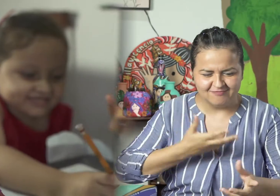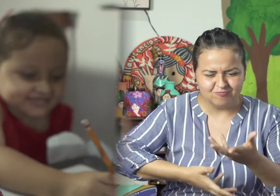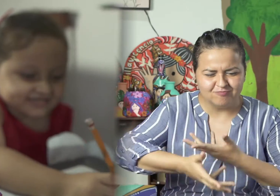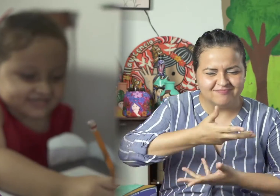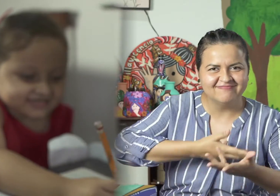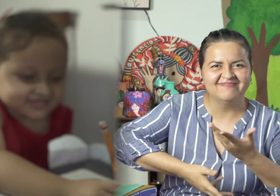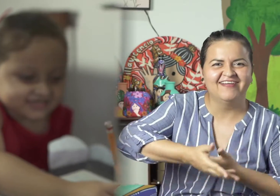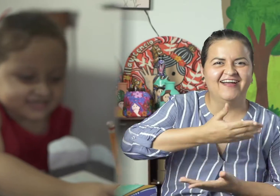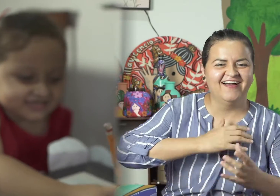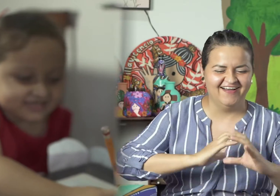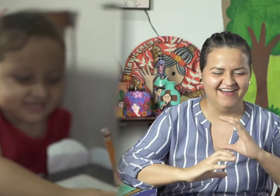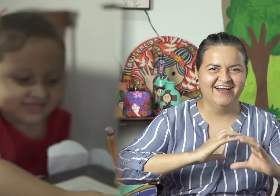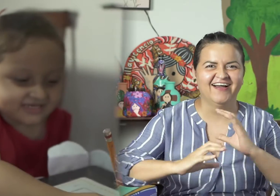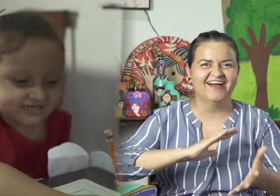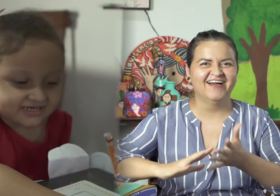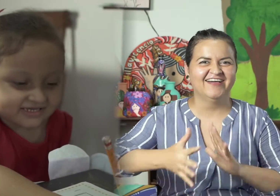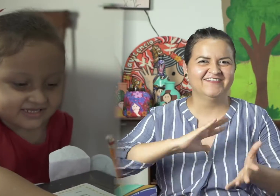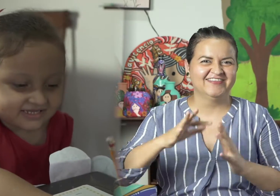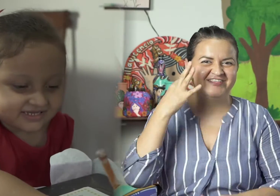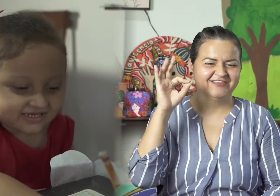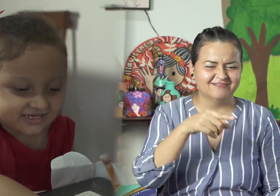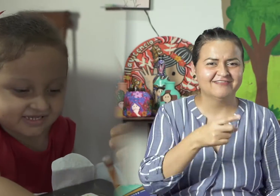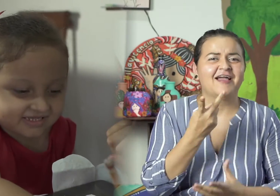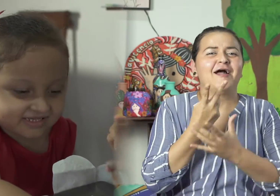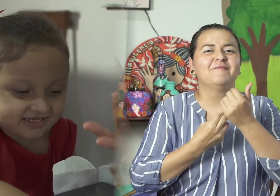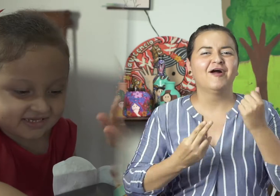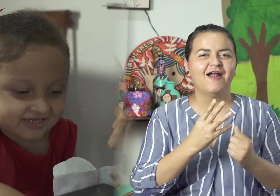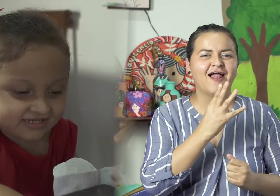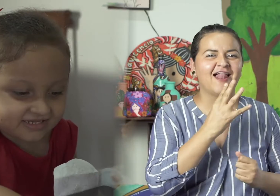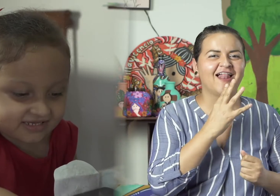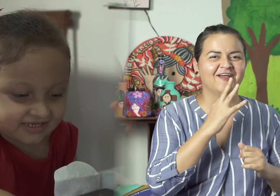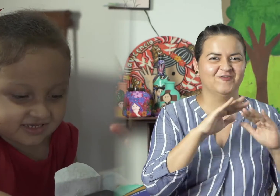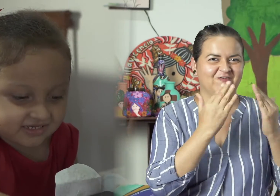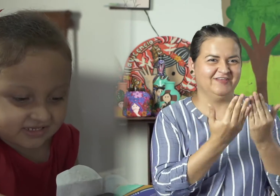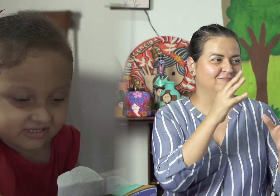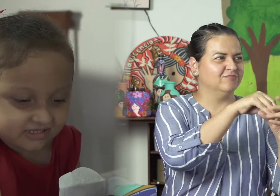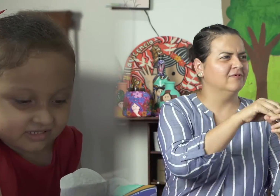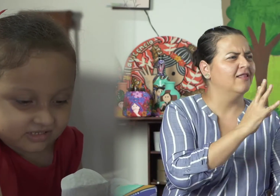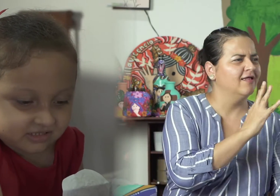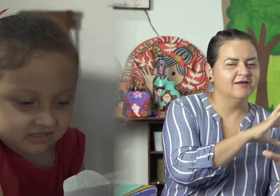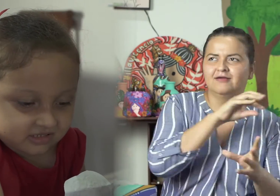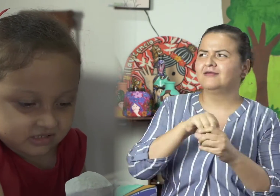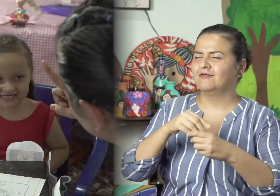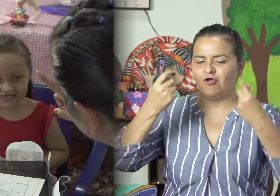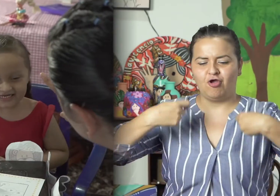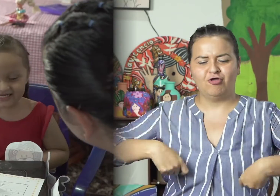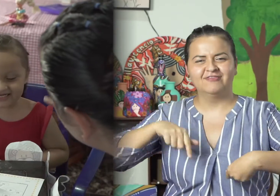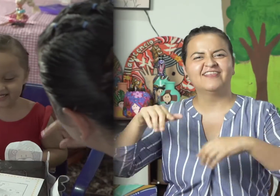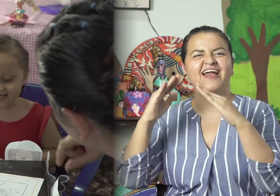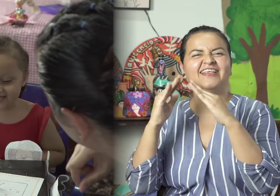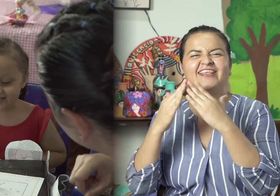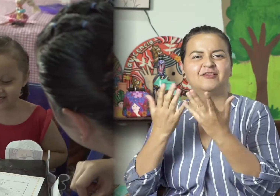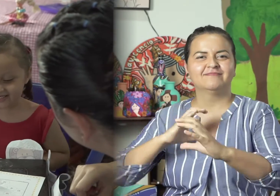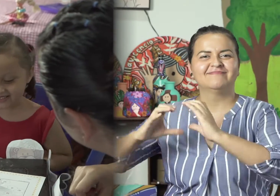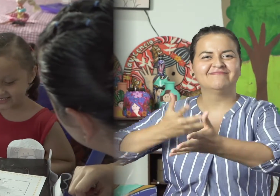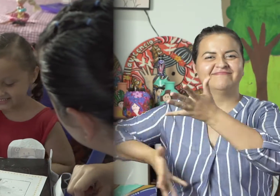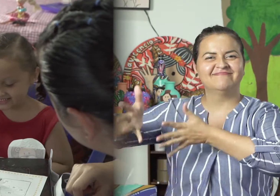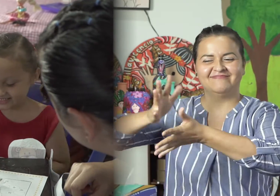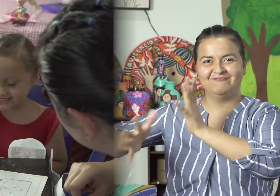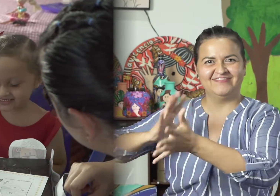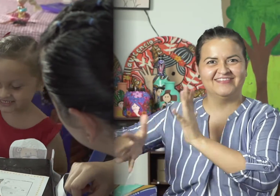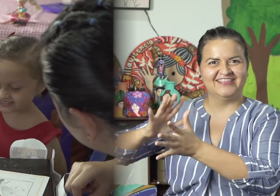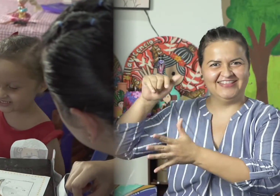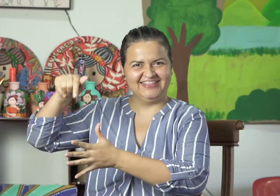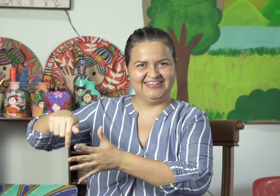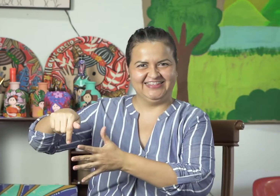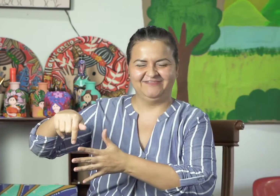lengua de señas. Asiste a un colegio de oyentes, allá aprende de manera oral, pero en casa nos comunicamos en lengua de señas.